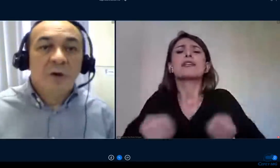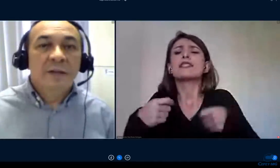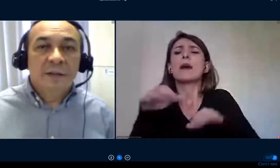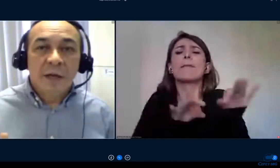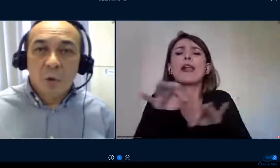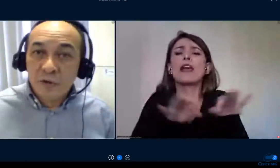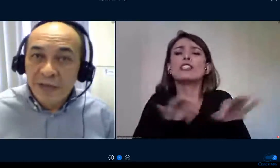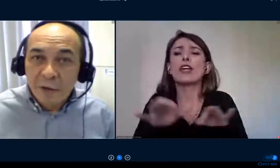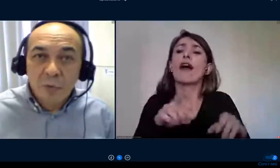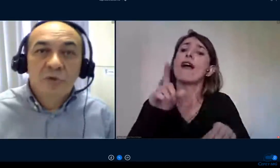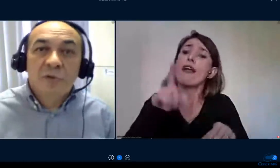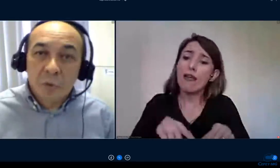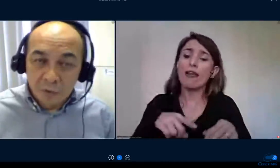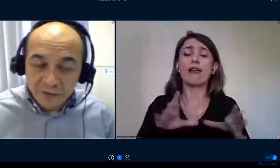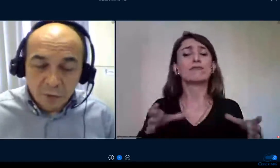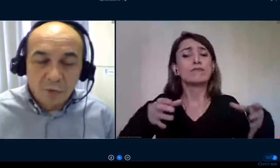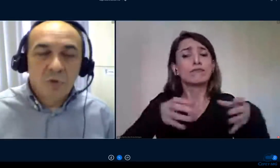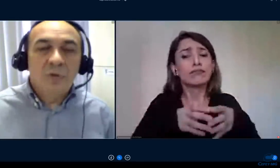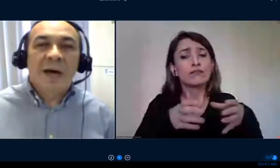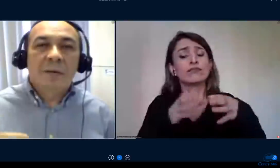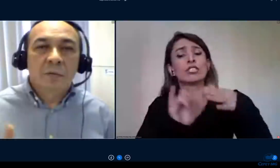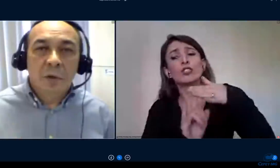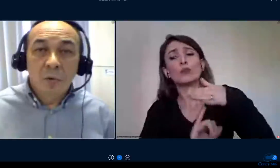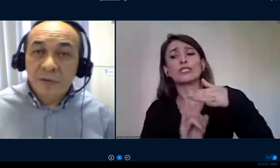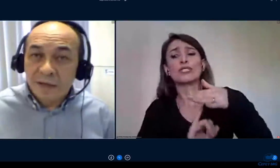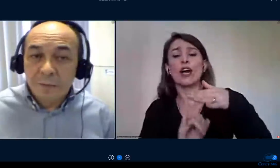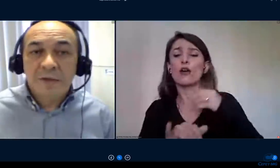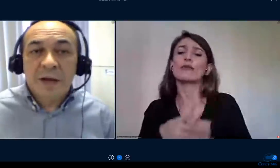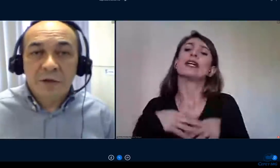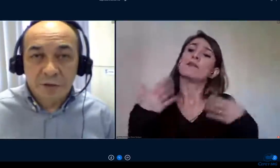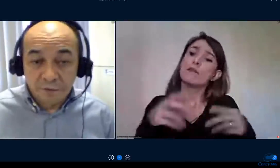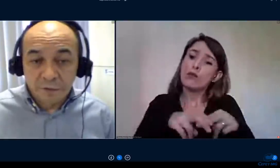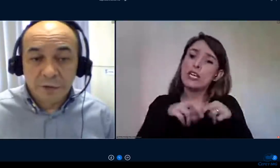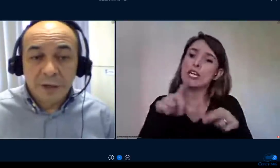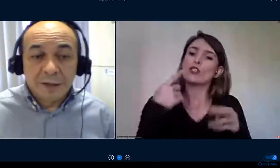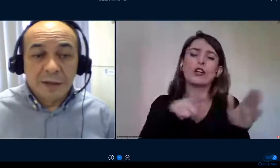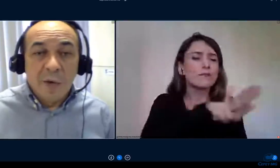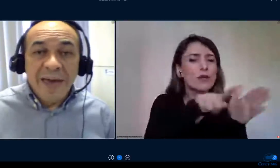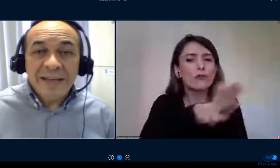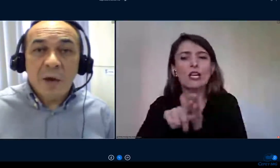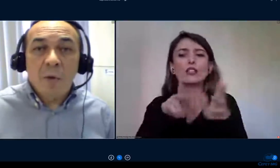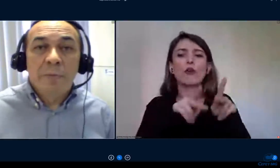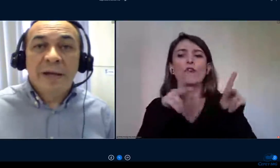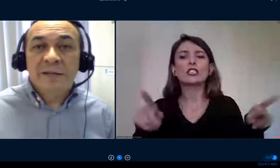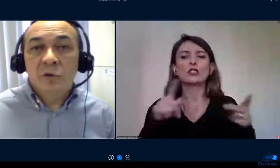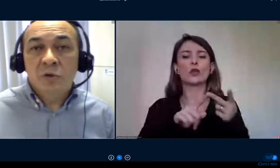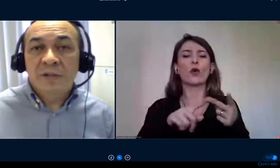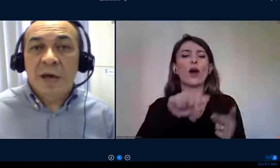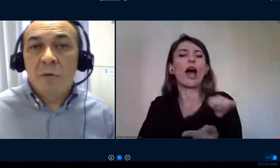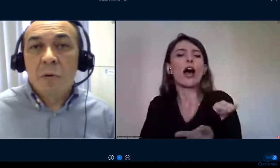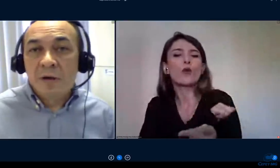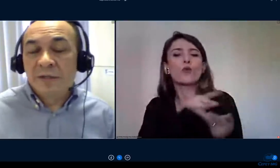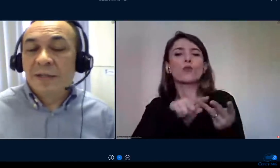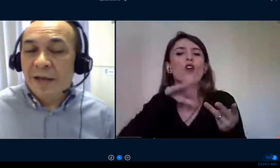professores, os alunos sendo consultados, os administrativos. Então, essa é uma obrigação social nossa, tá lá